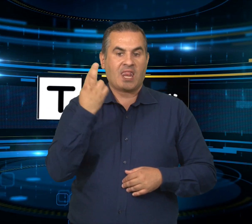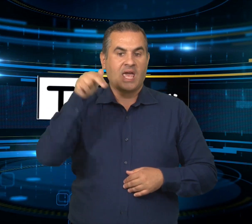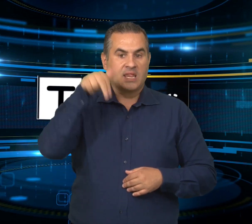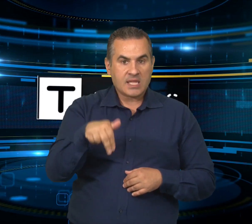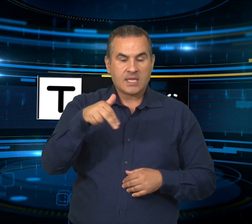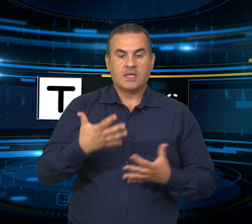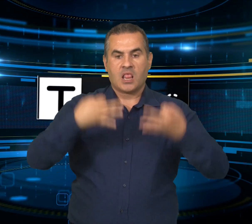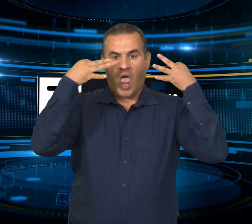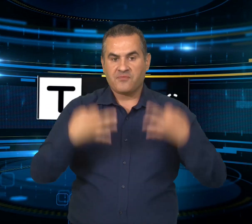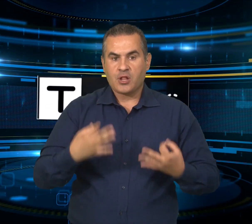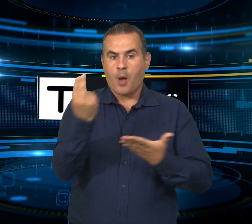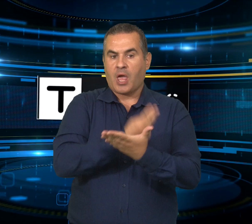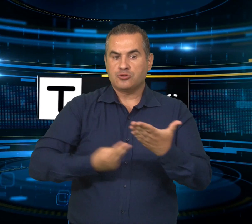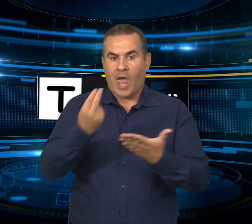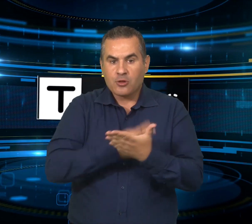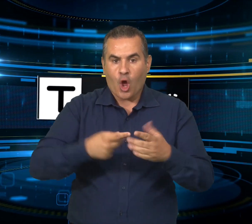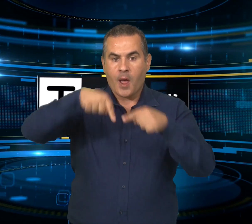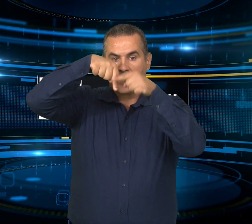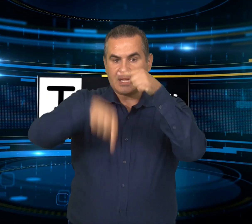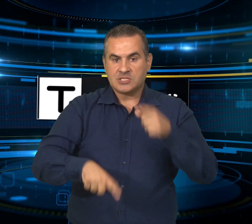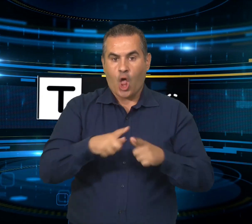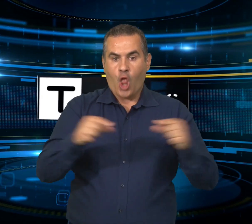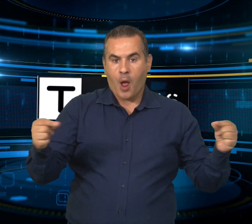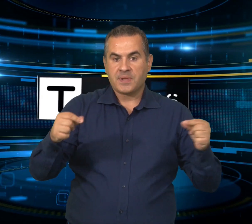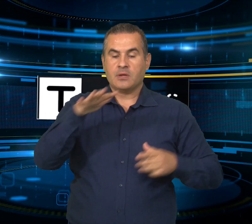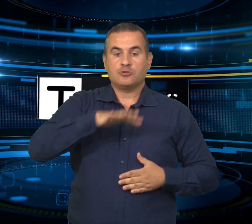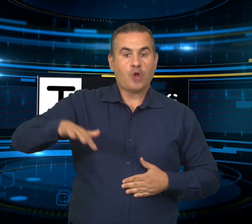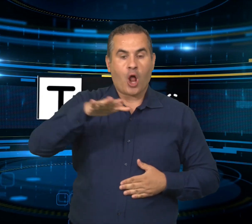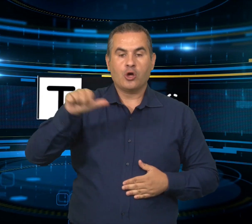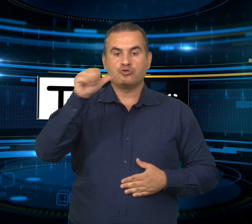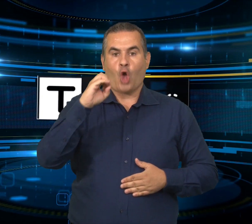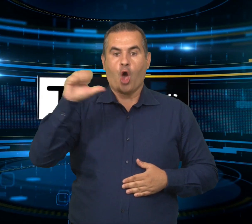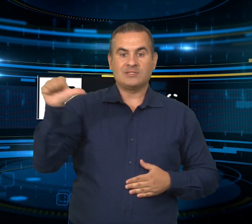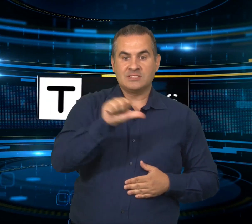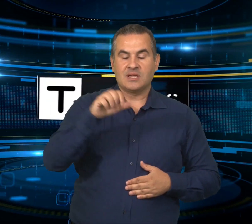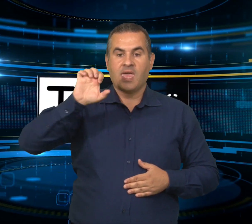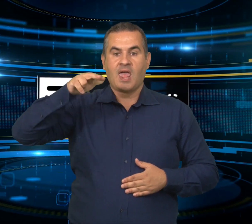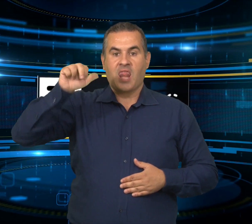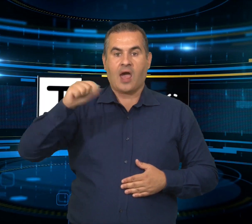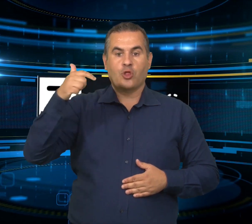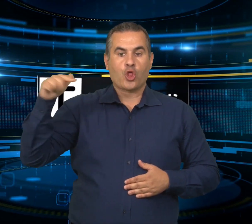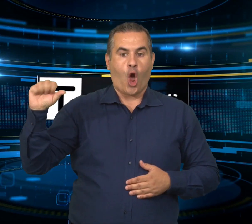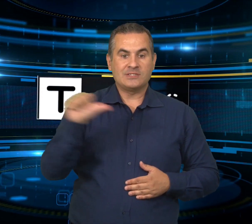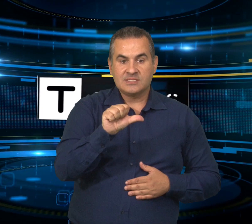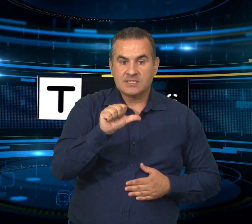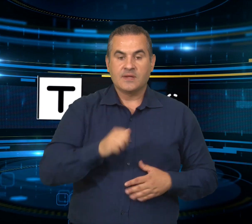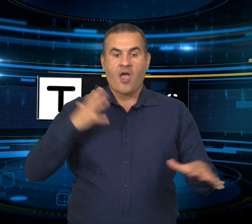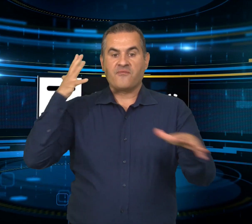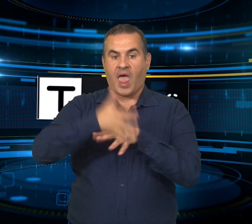telescopo di Sosenato Zallula nel corso del suo intervento al Forum di Cernobbio in cui da quasi 50 anni politici, economisti e premi Nobel